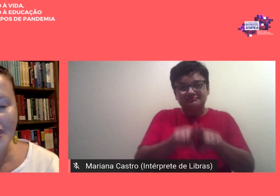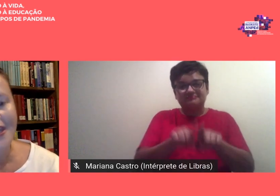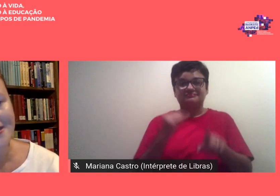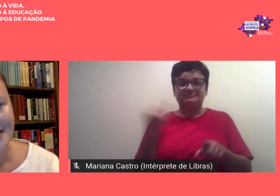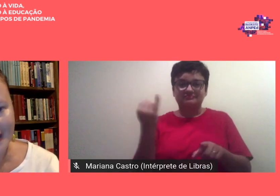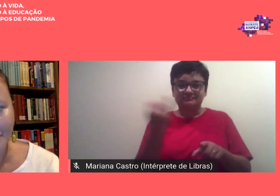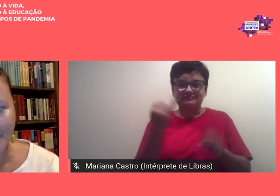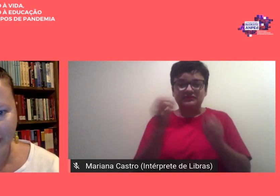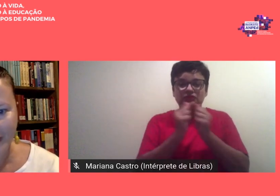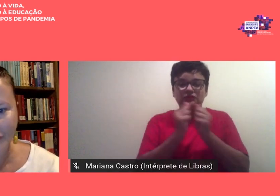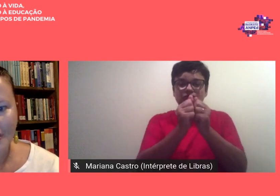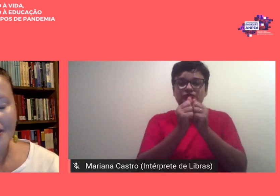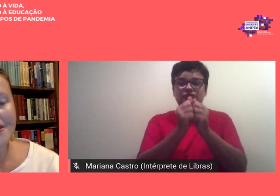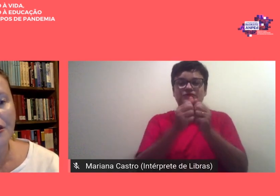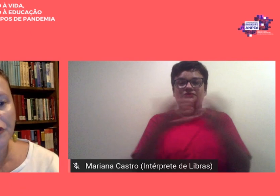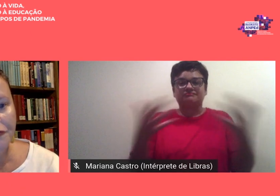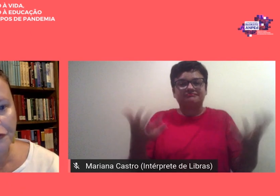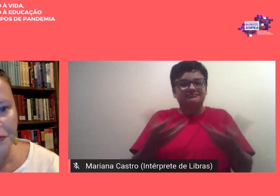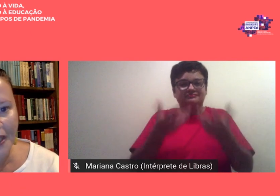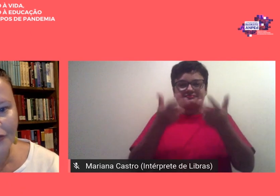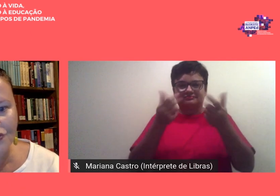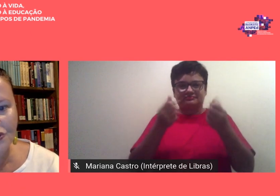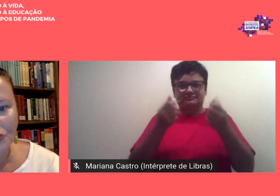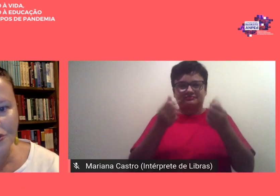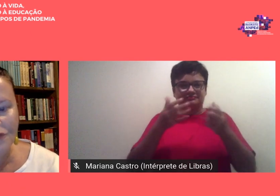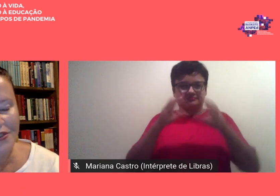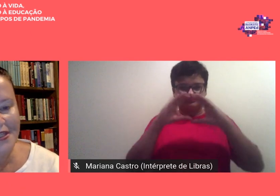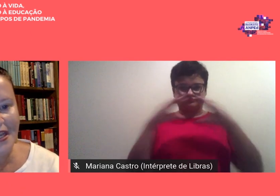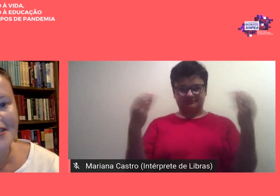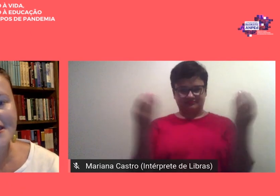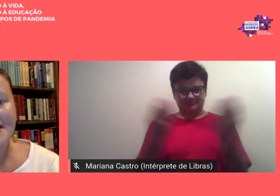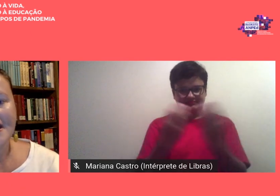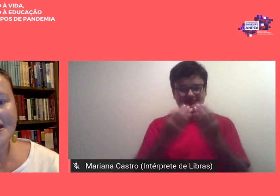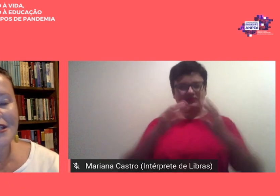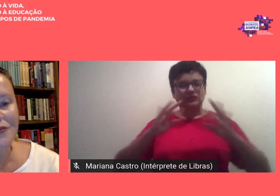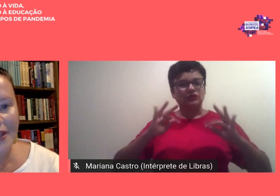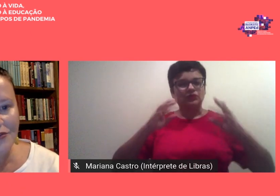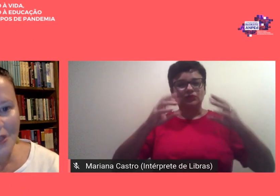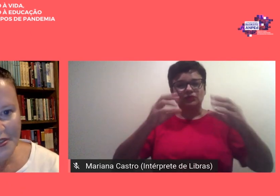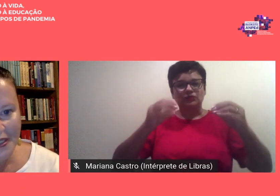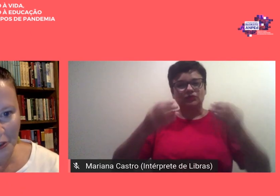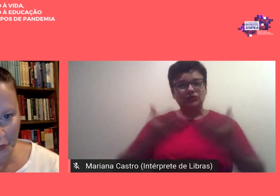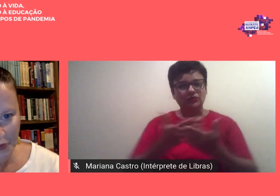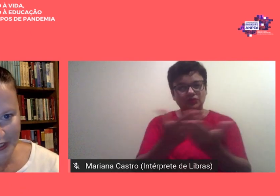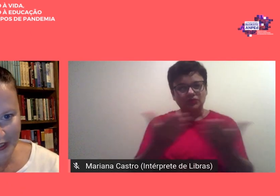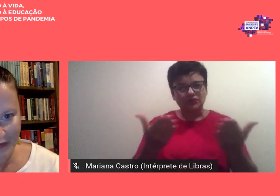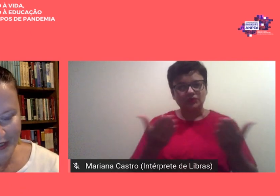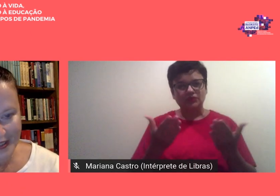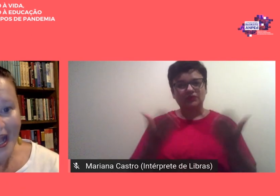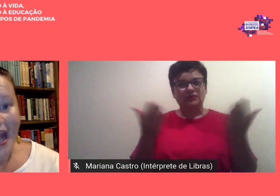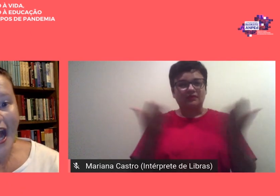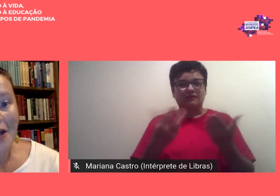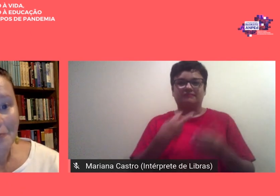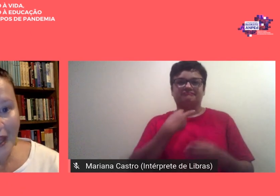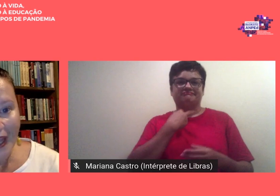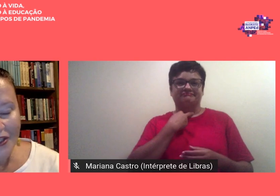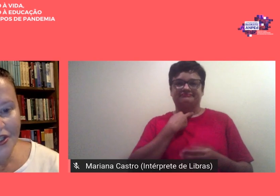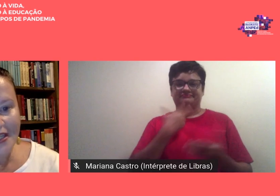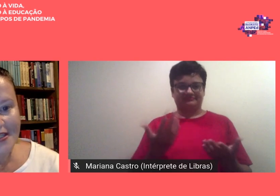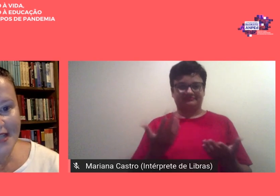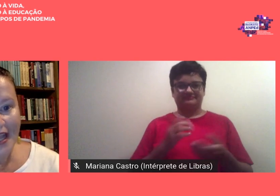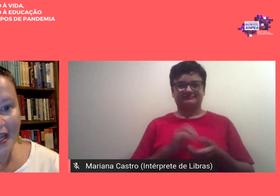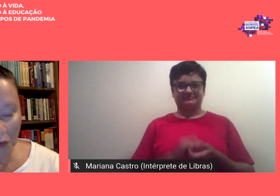construir esse lindo evento sem o envolvimento de todos vocês esses feitos não seriam possíveis a